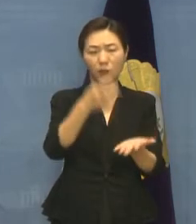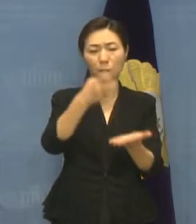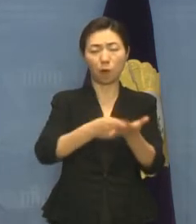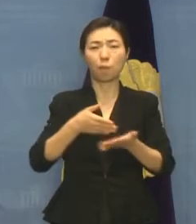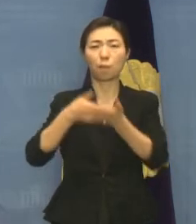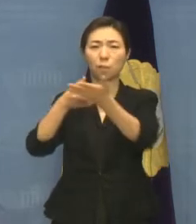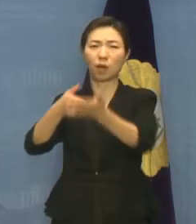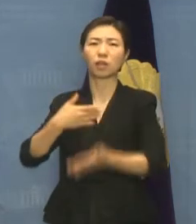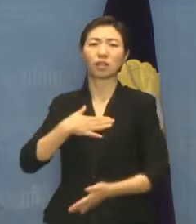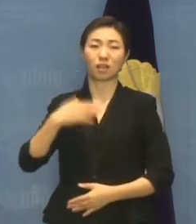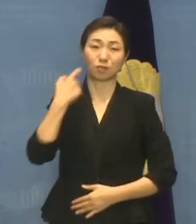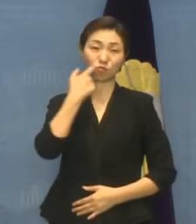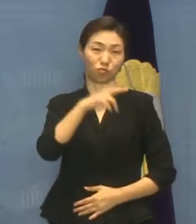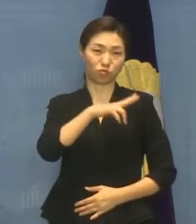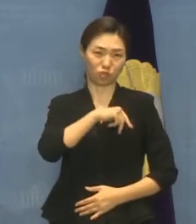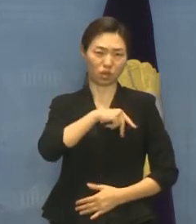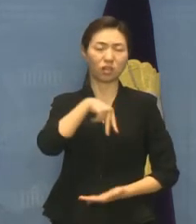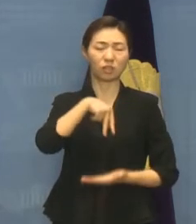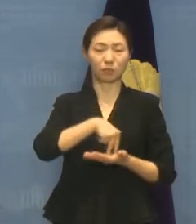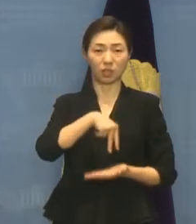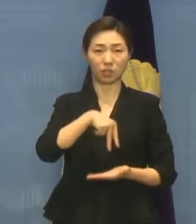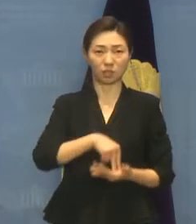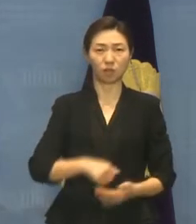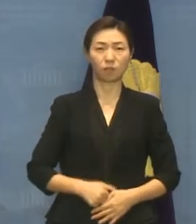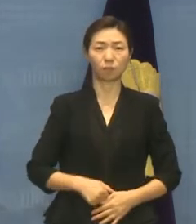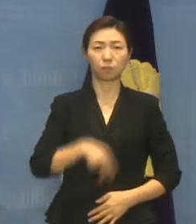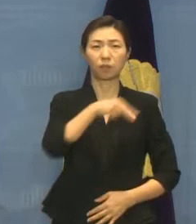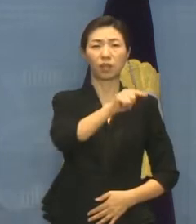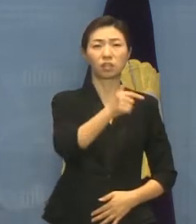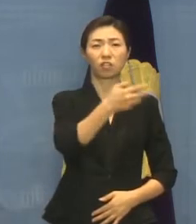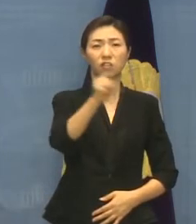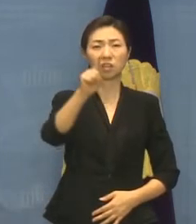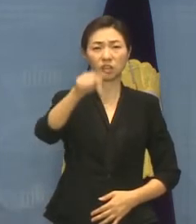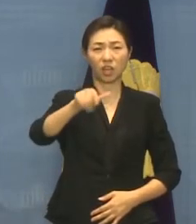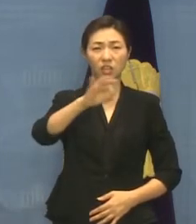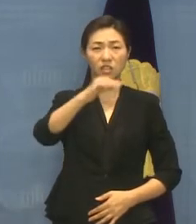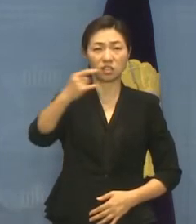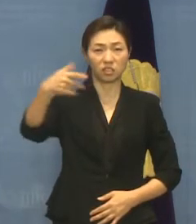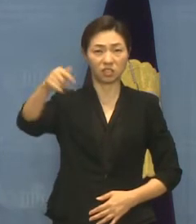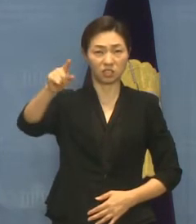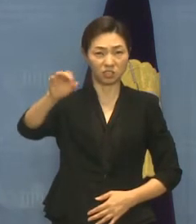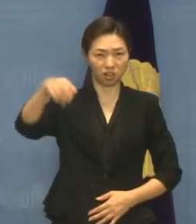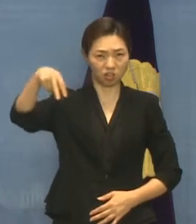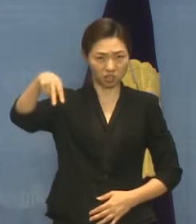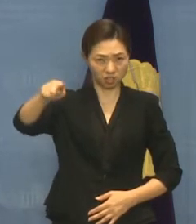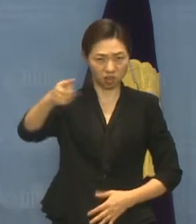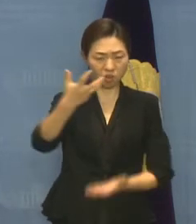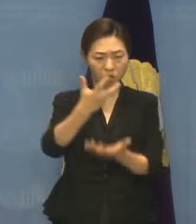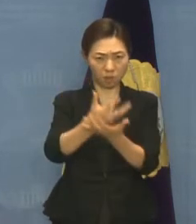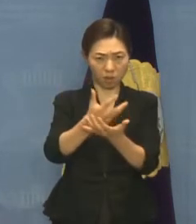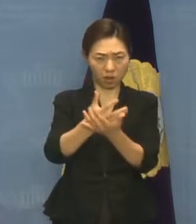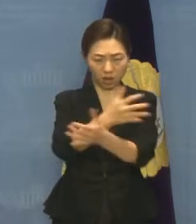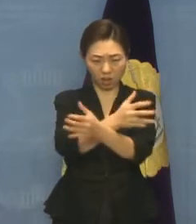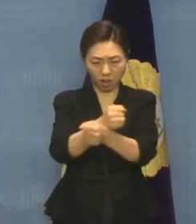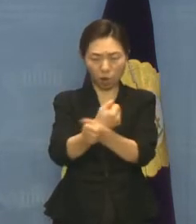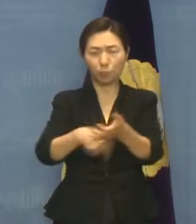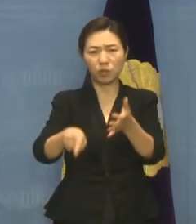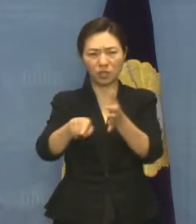선택의정서 가입 동의안의 필요성을 설득하는 등 많은 노력을 기울이고 있지만